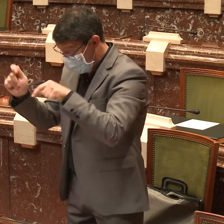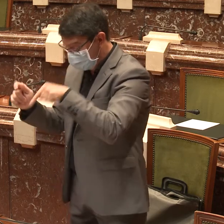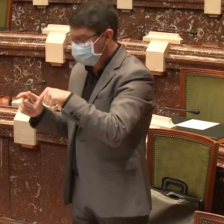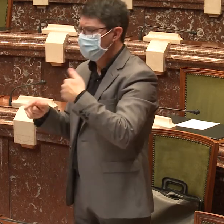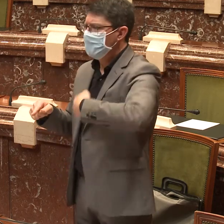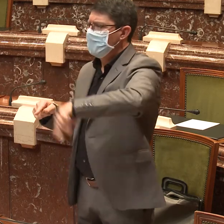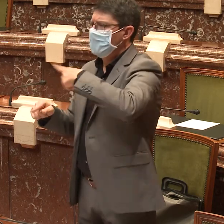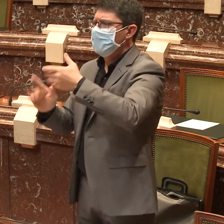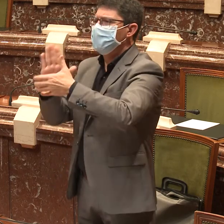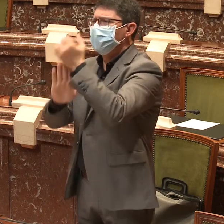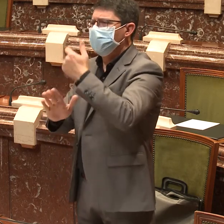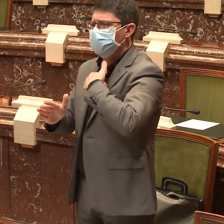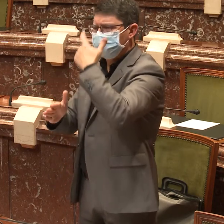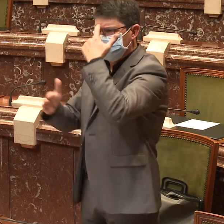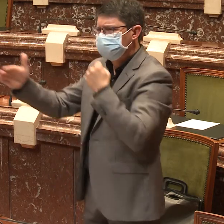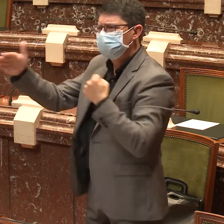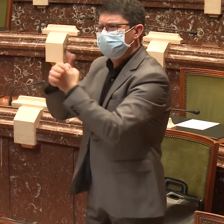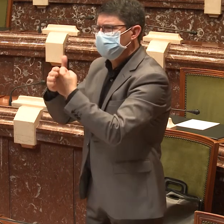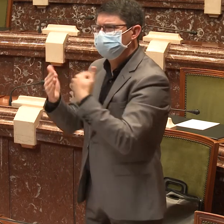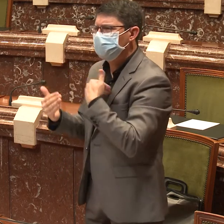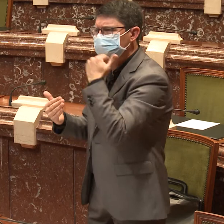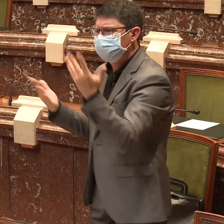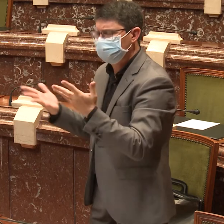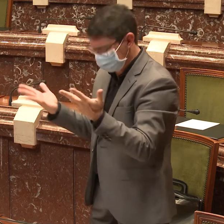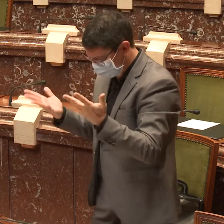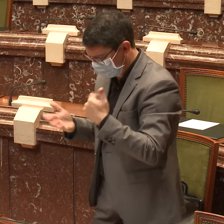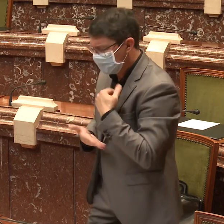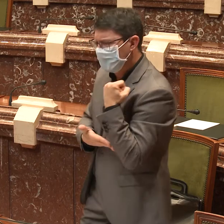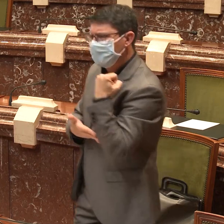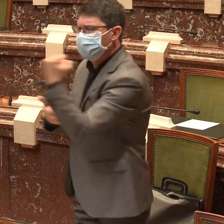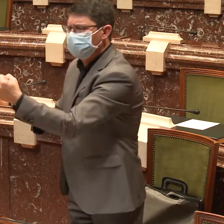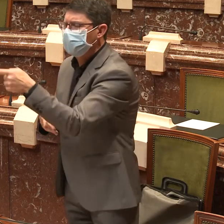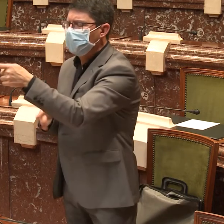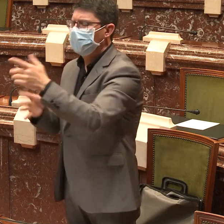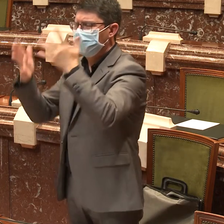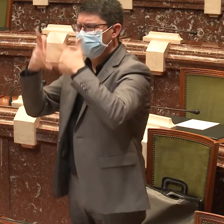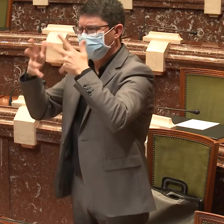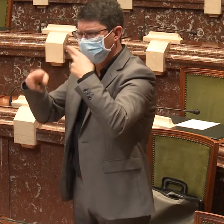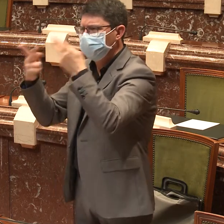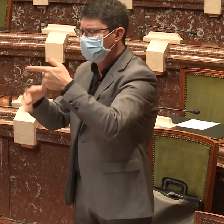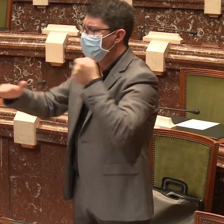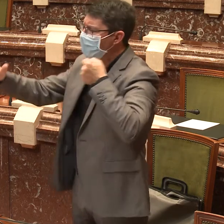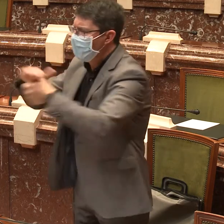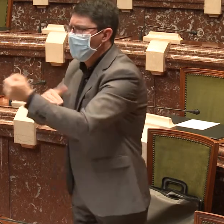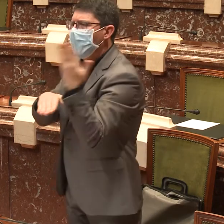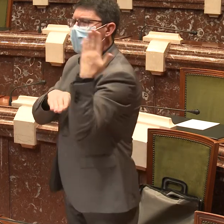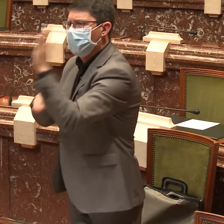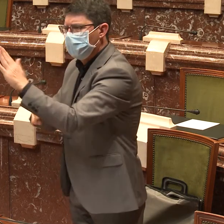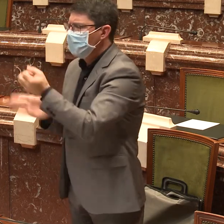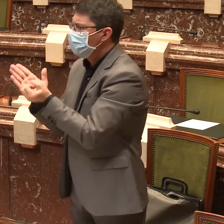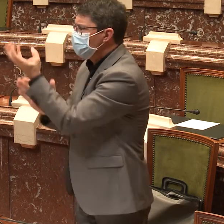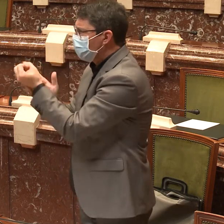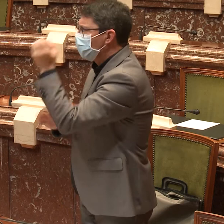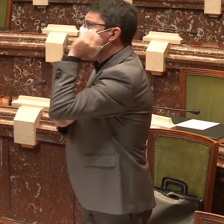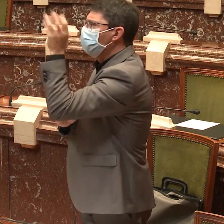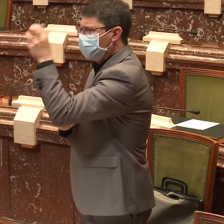Cuando se declaró el primer estado de alarma, tuvimos que solicitar con máxima urgencia y celeridad que al menos los mensajes